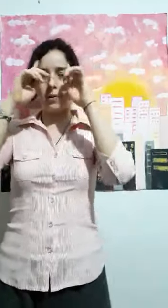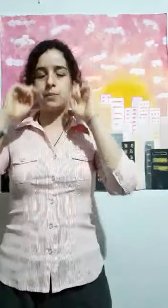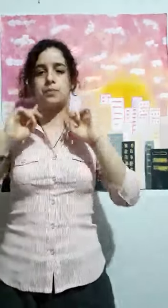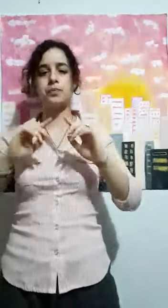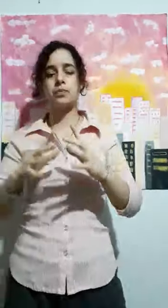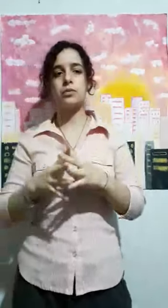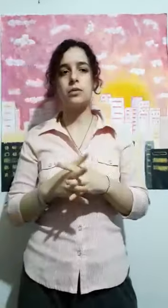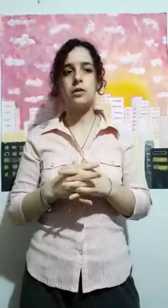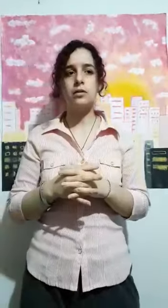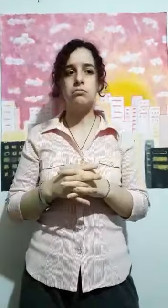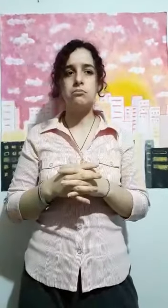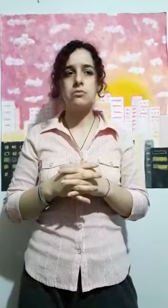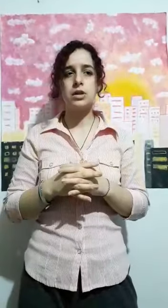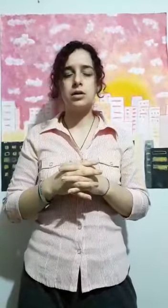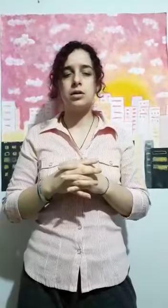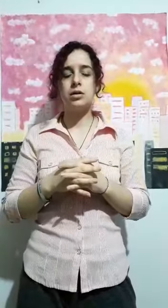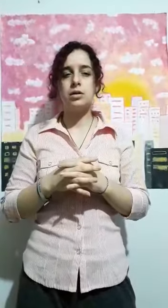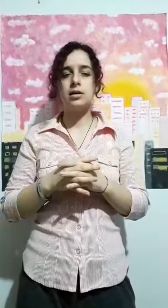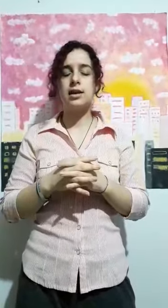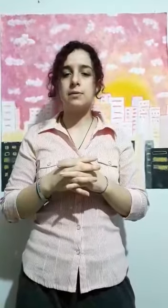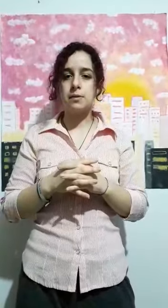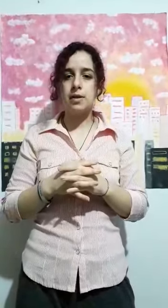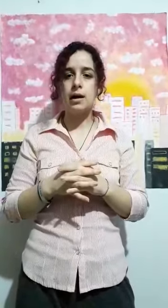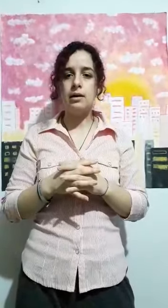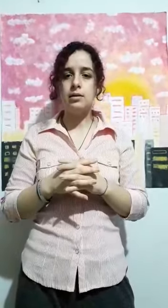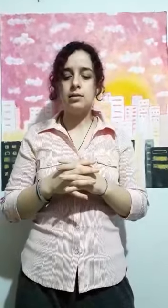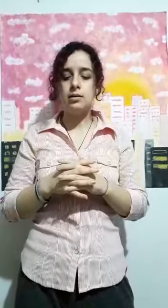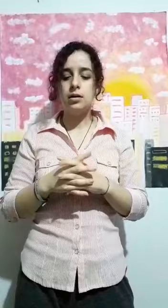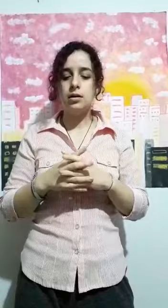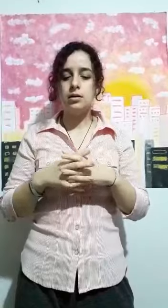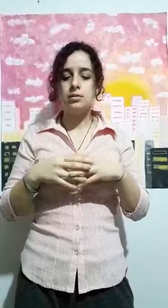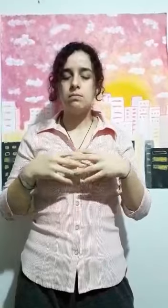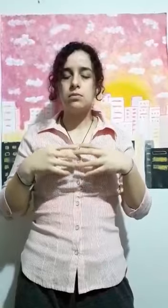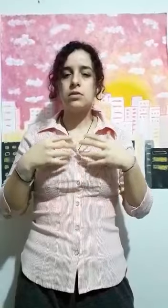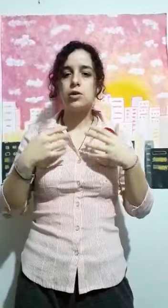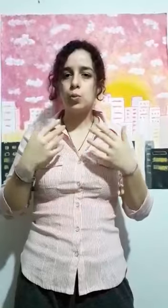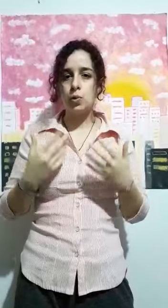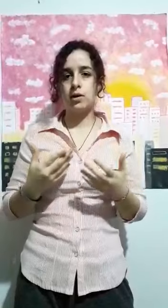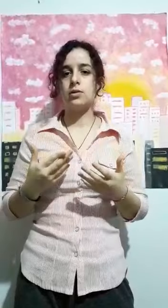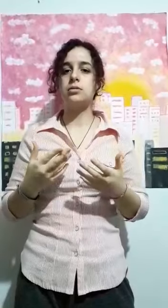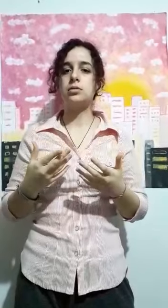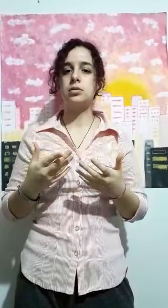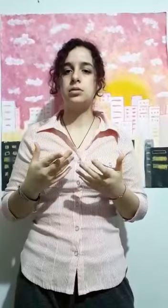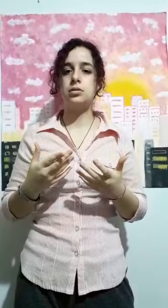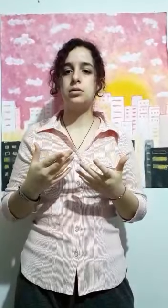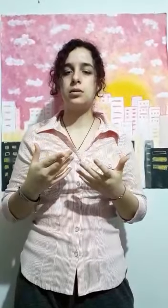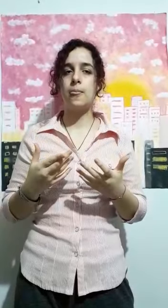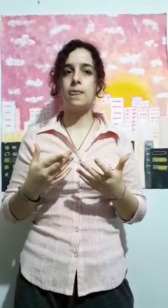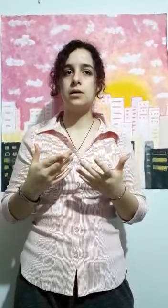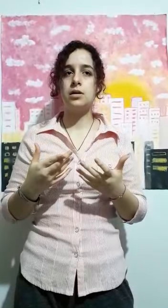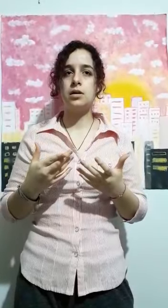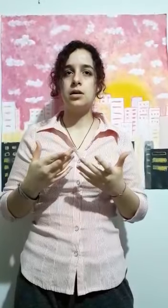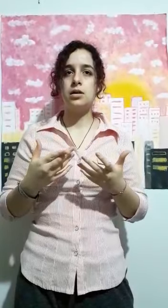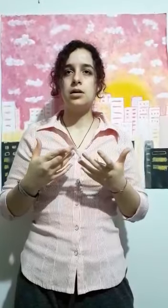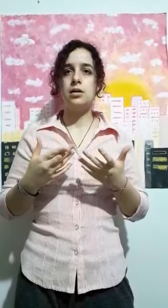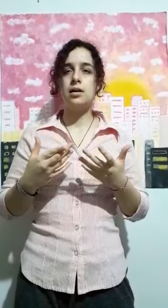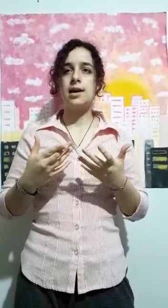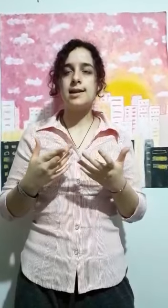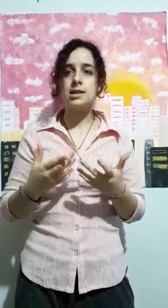que mi vida dio un vuelco. En ese